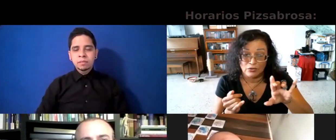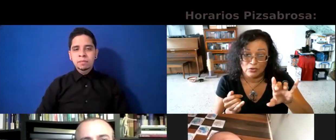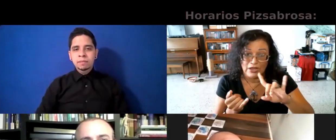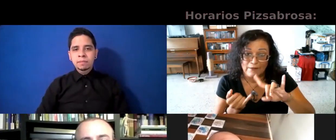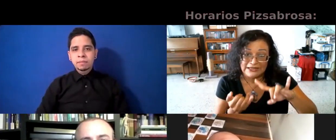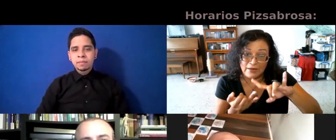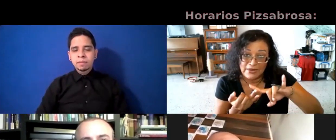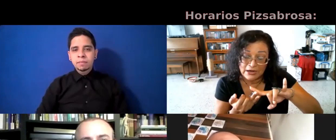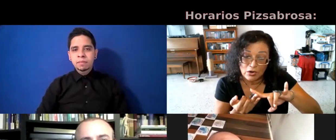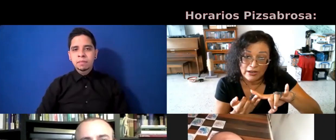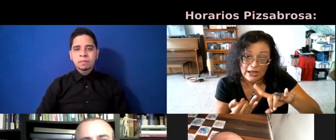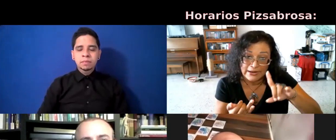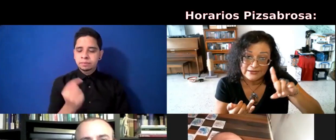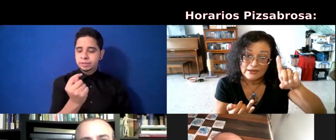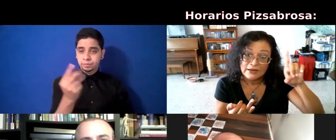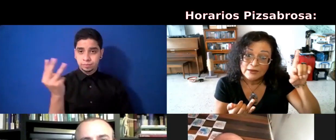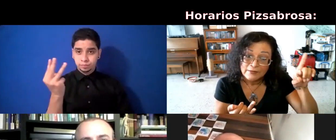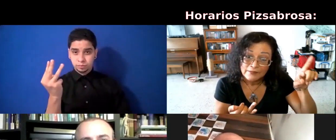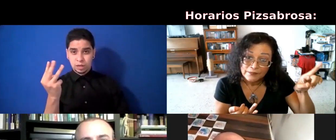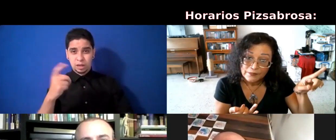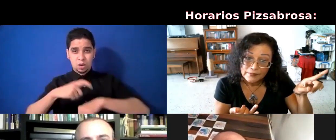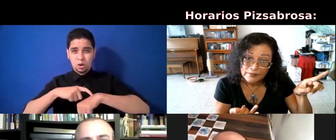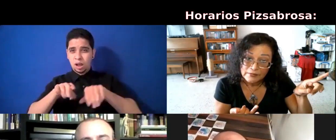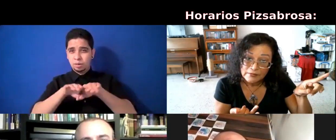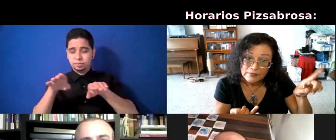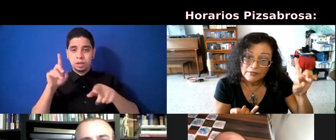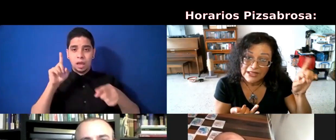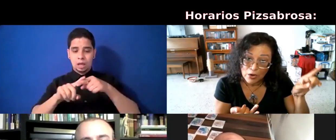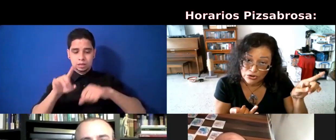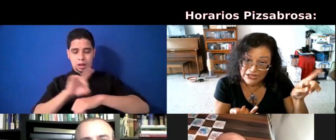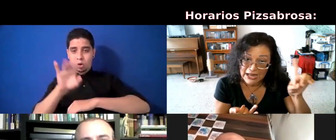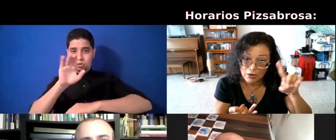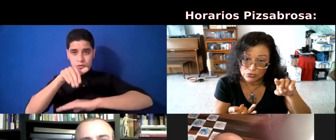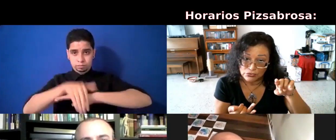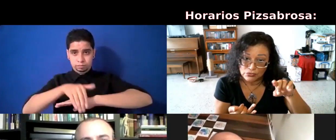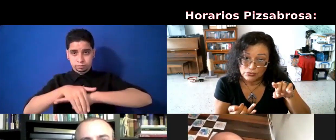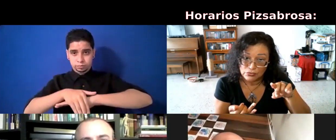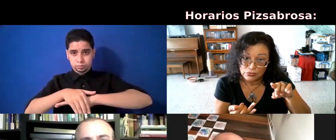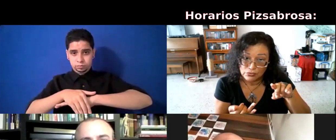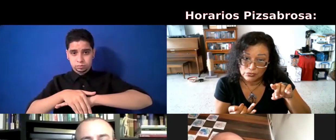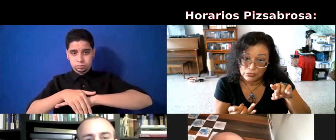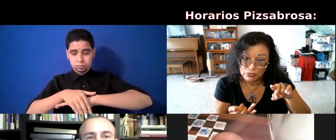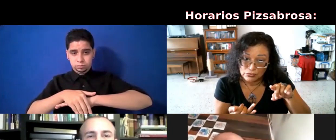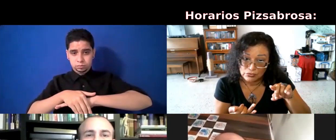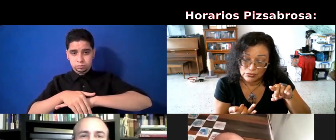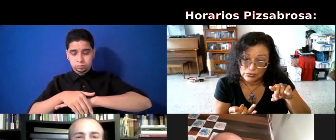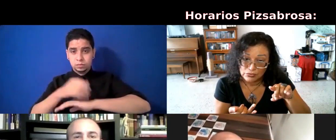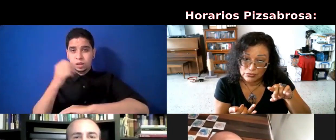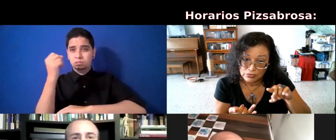los días, martes y miércoles abren. Hasta las ocho de la noche. De once a ocho.